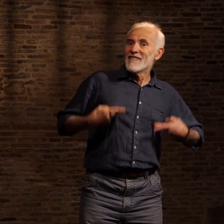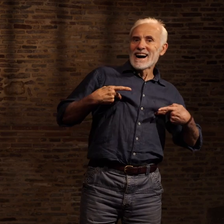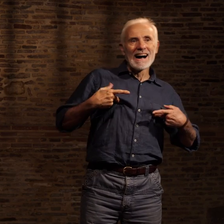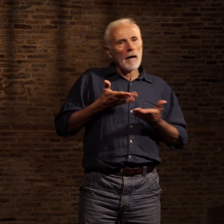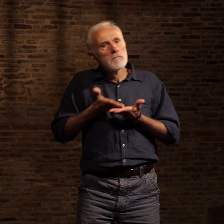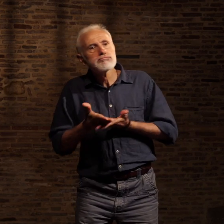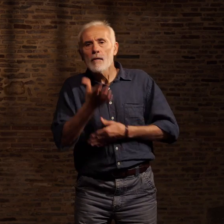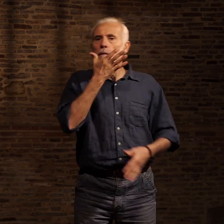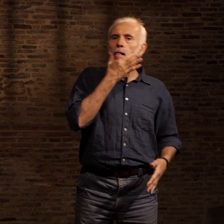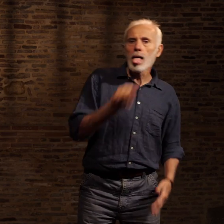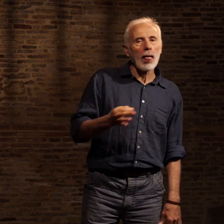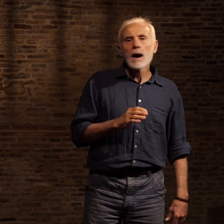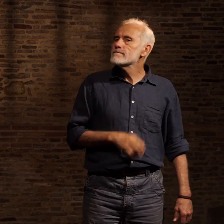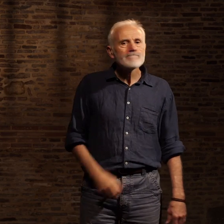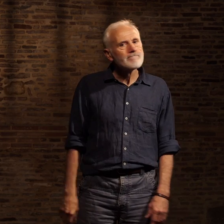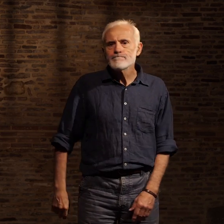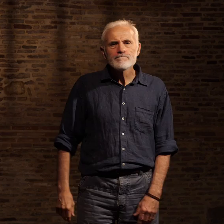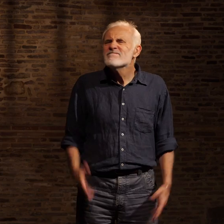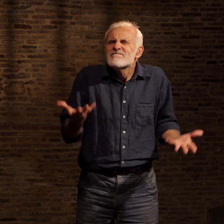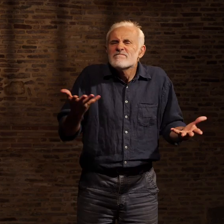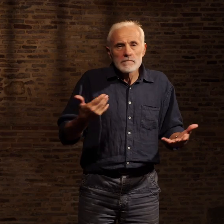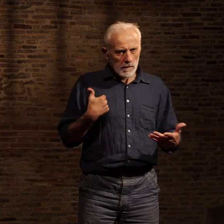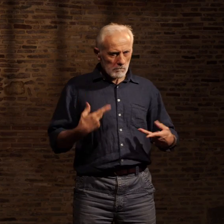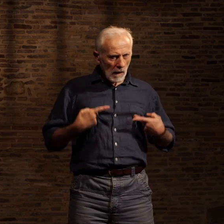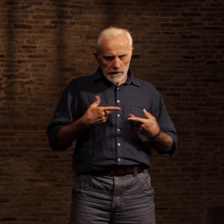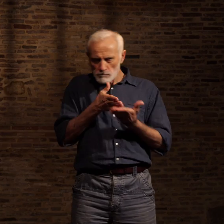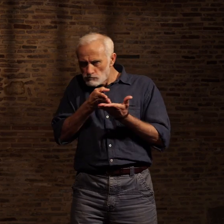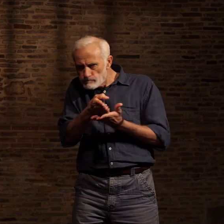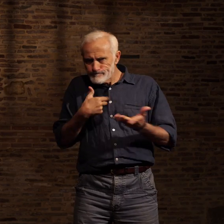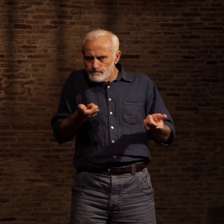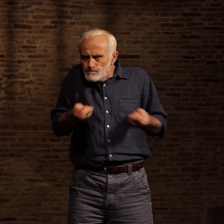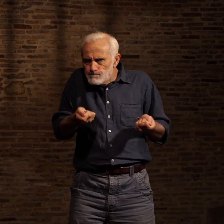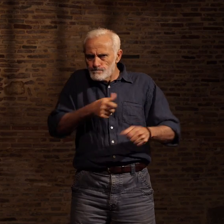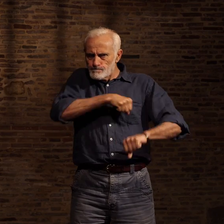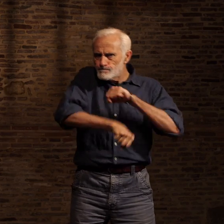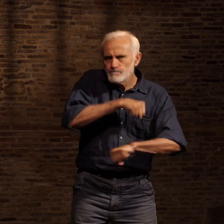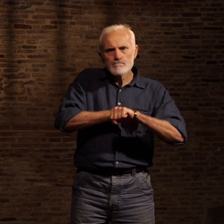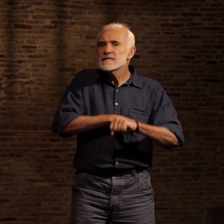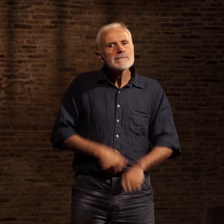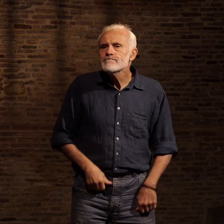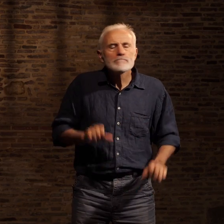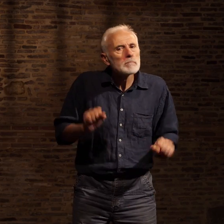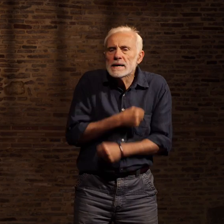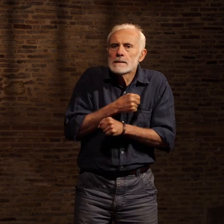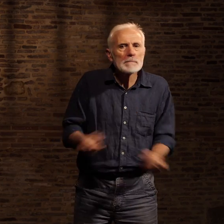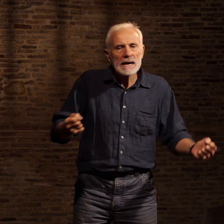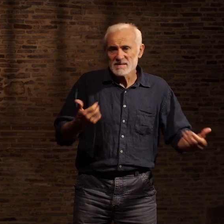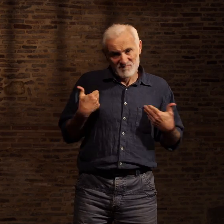Je n'arrivais pas à prendre ma vie en main. Et sans doute étais-je responsable de ces états-faits étant donné que je ne parlais à